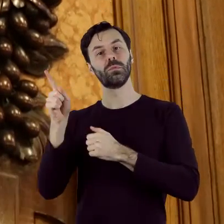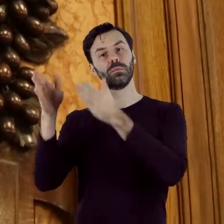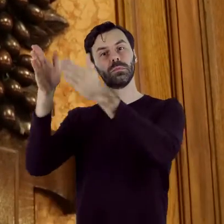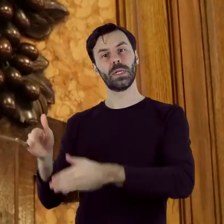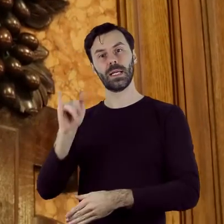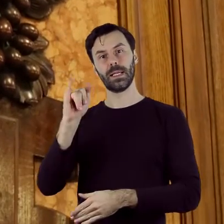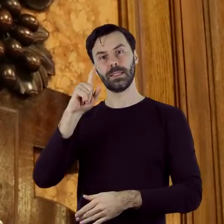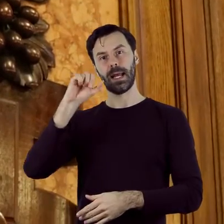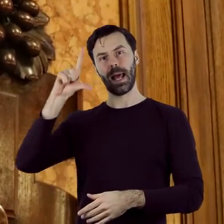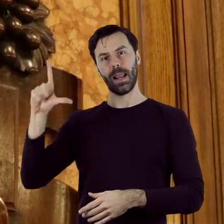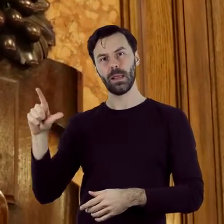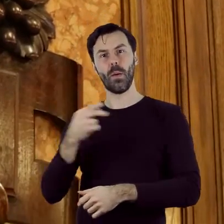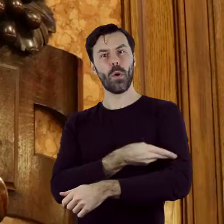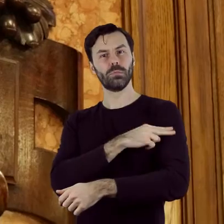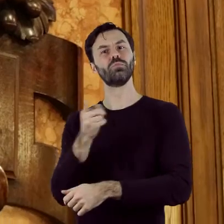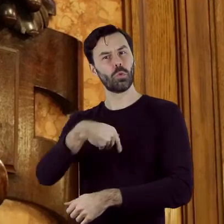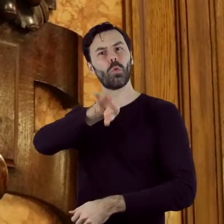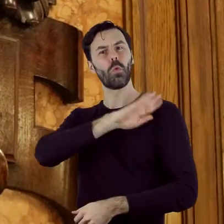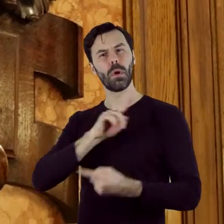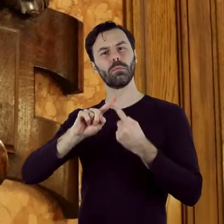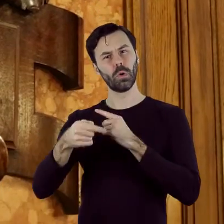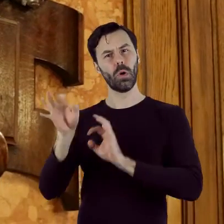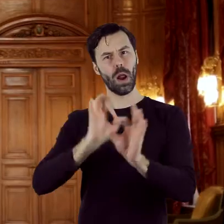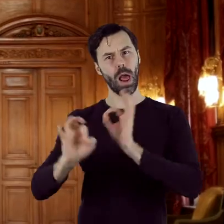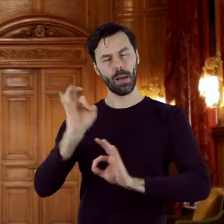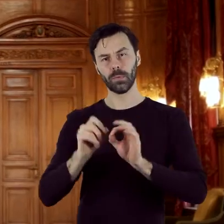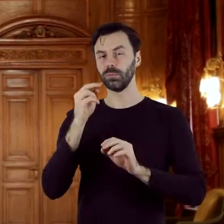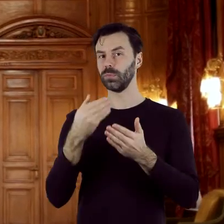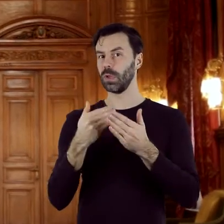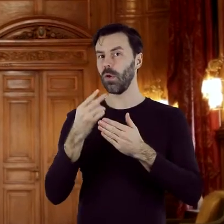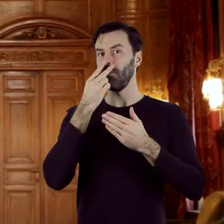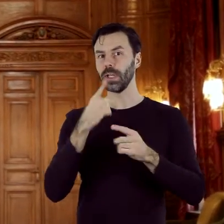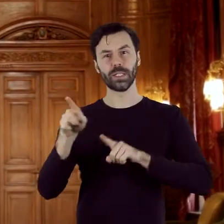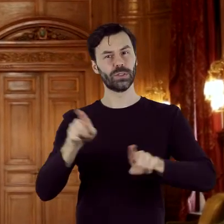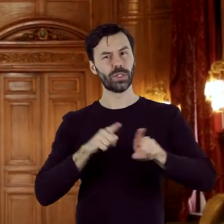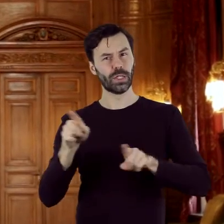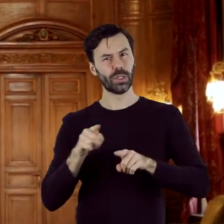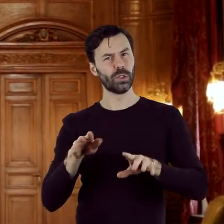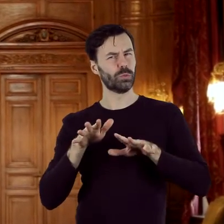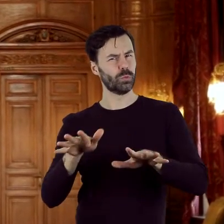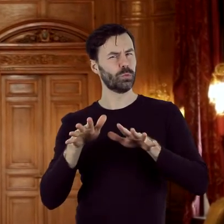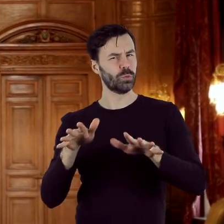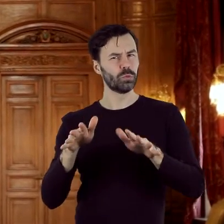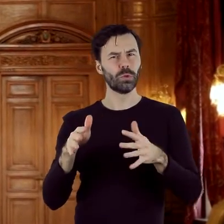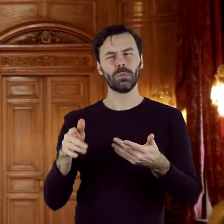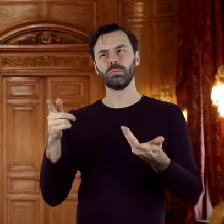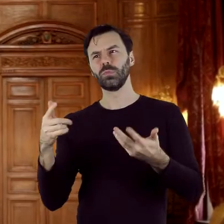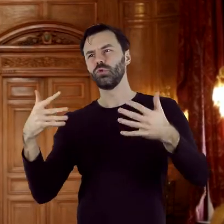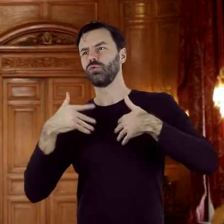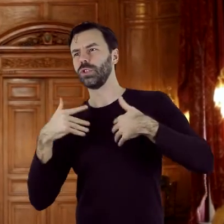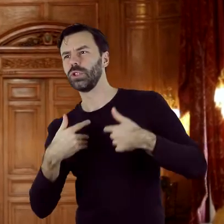Poznańskiego. Dlatego też w symbolice dekoracji ściany północnej dominują elementy mówiące o nieśmiertelności,